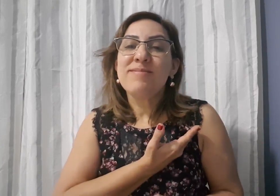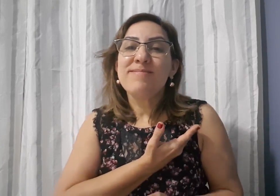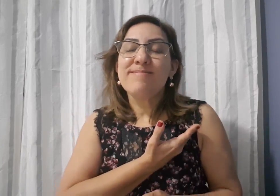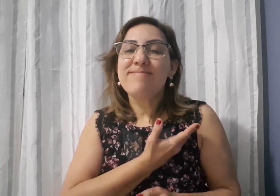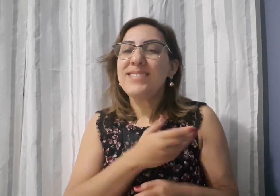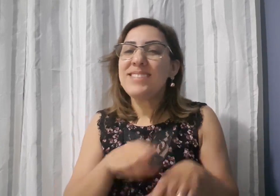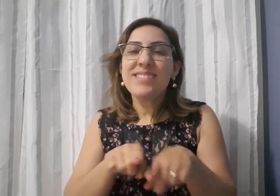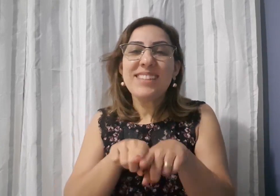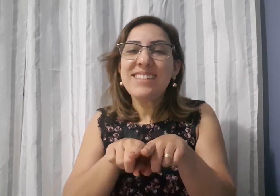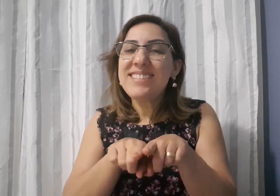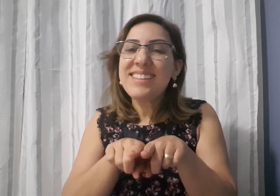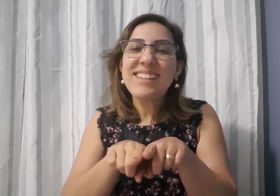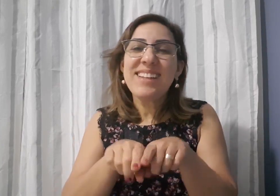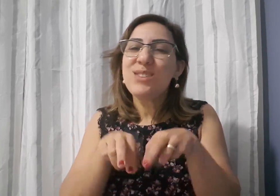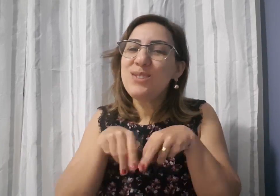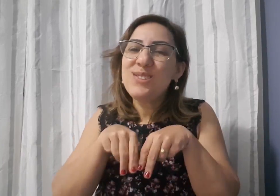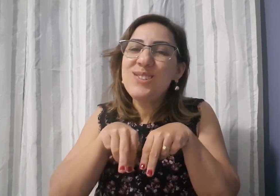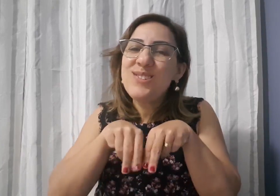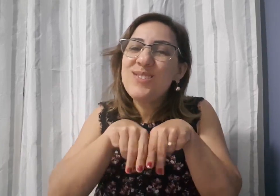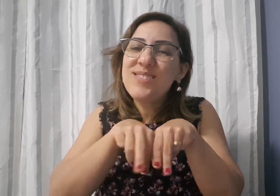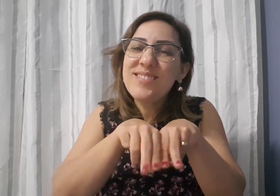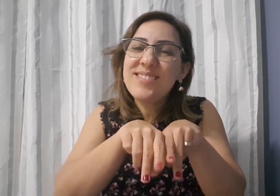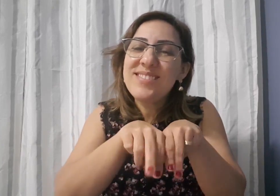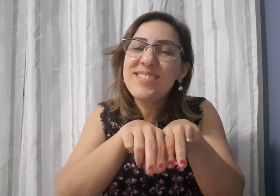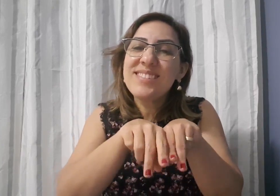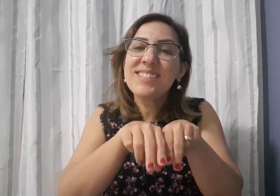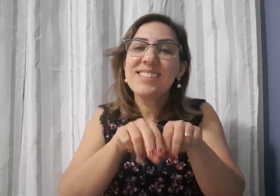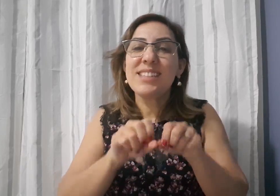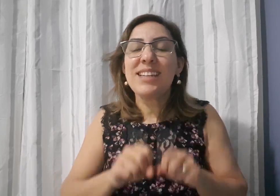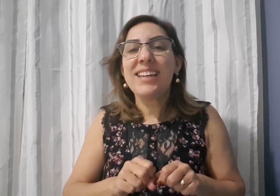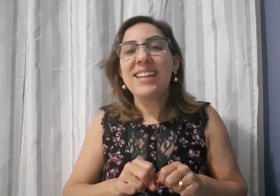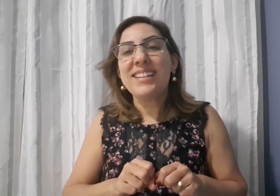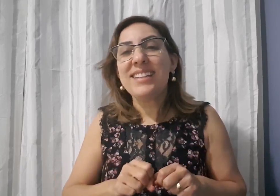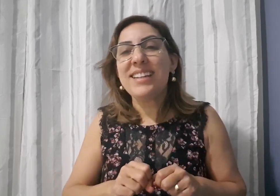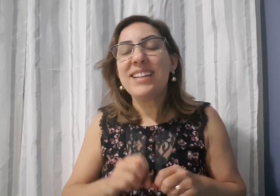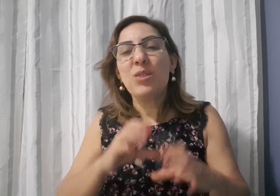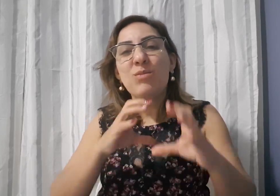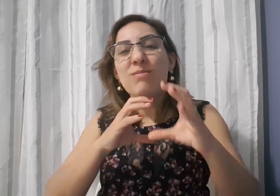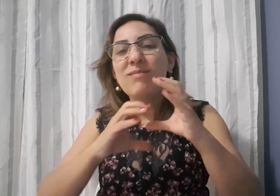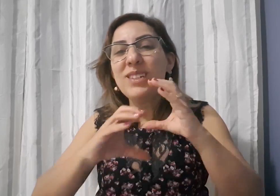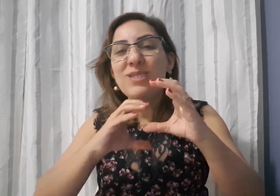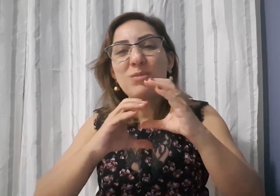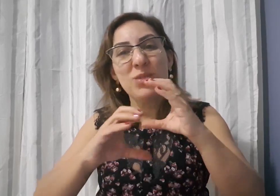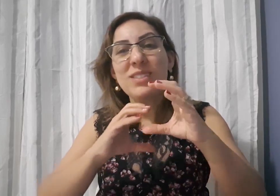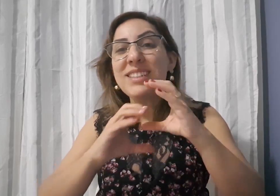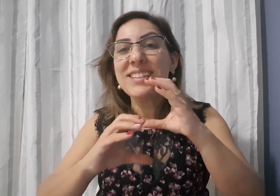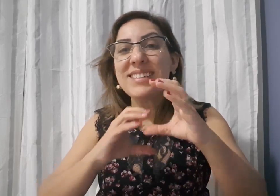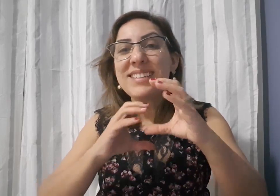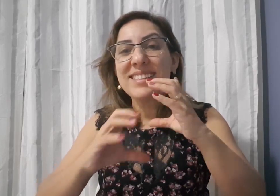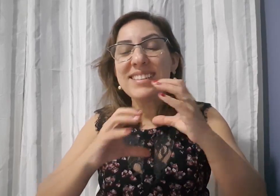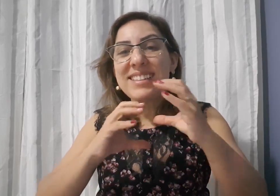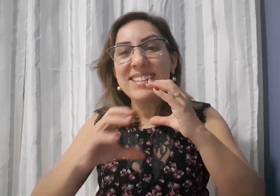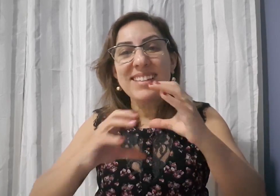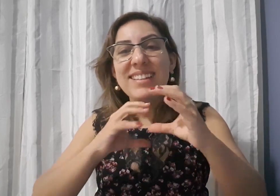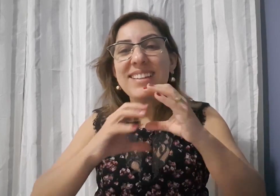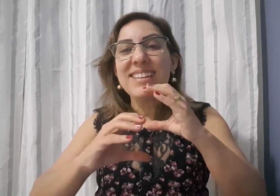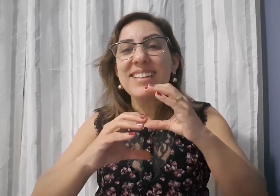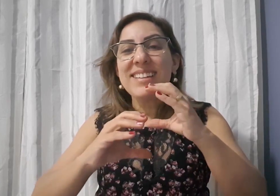Caminhar junto com eles É o que nós, ouvintes, precisamos fazer Eu estou disposto a fazer isso A